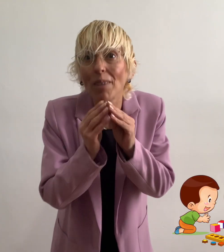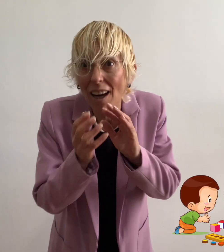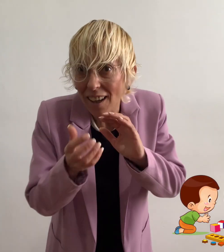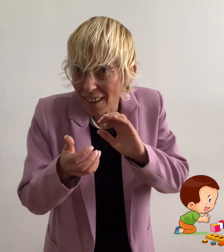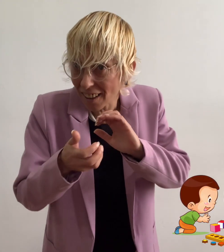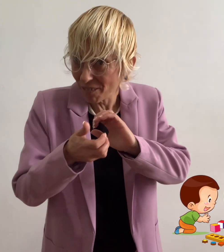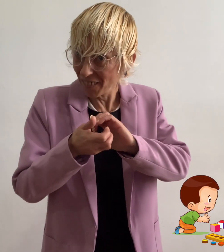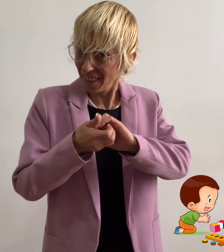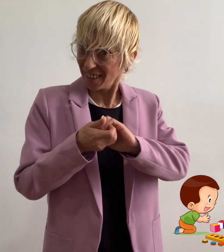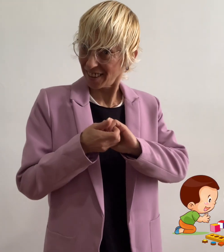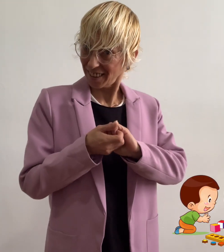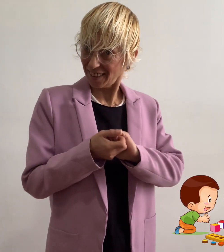החברים